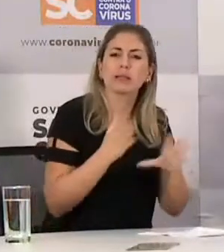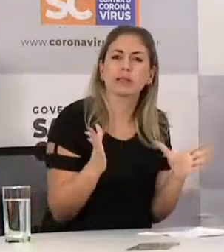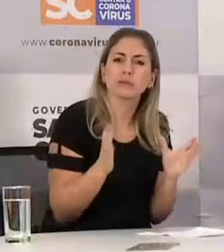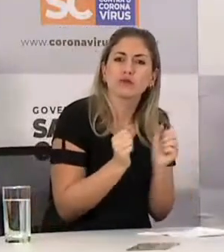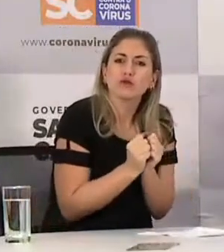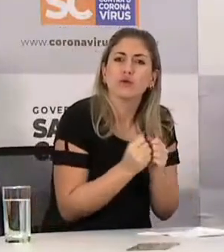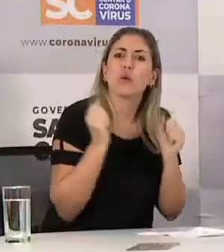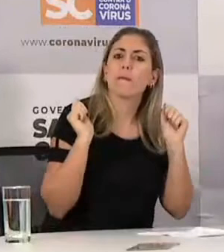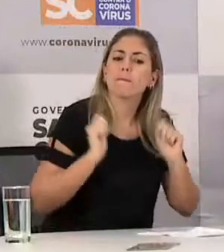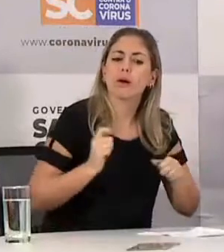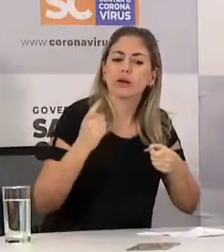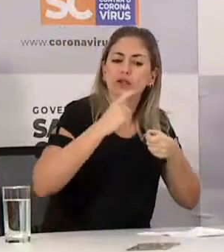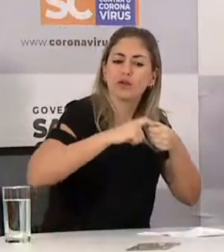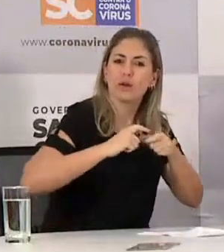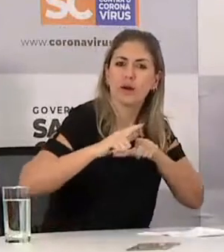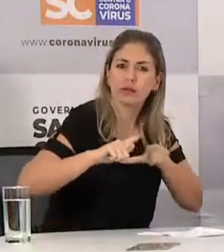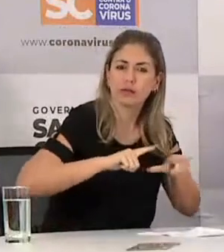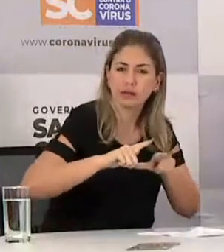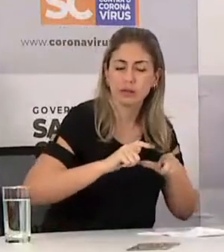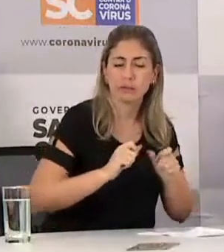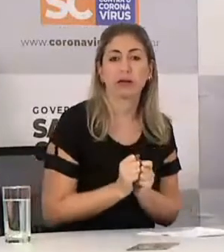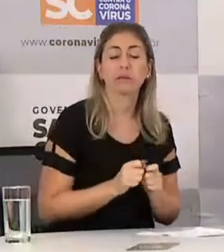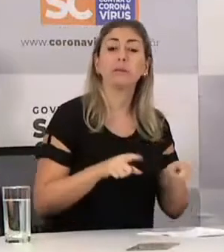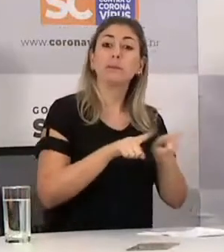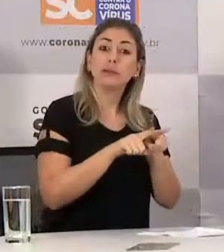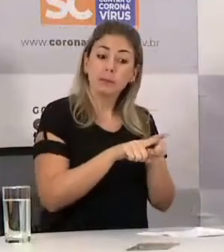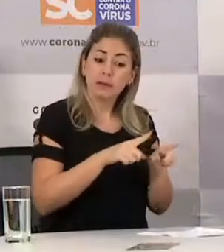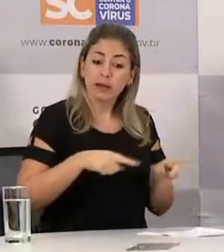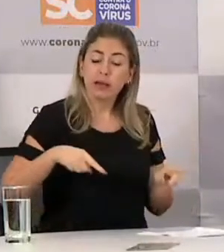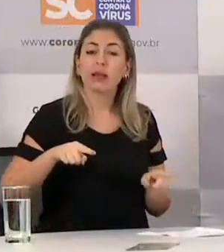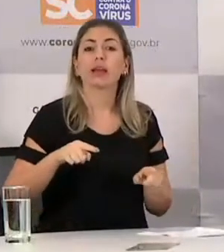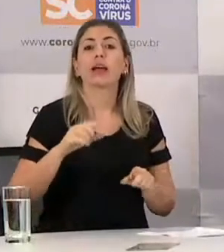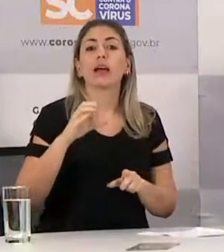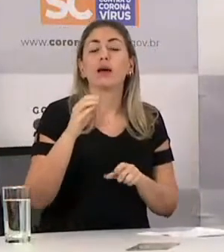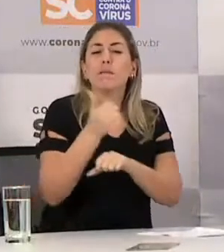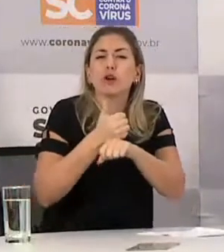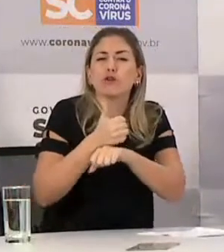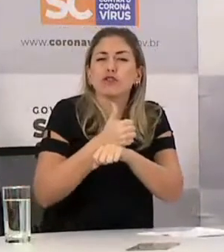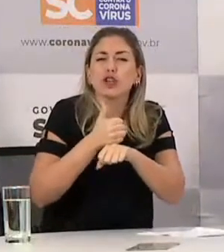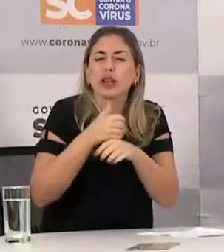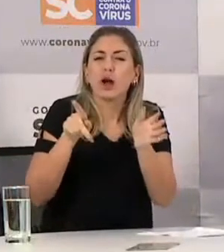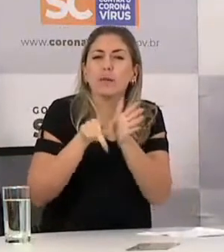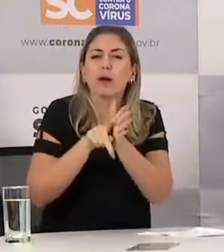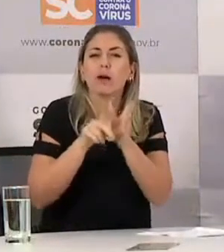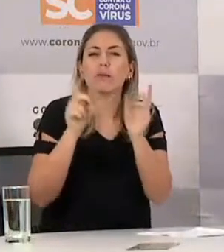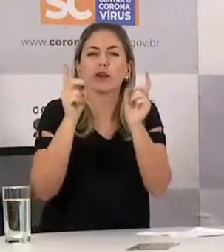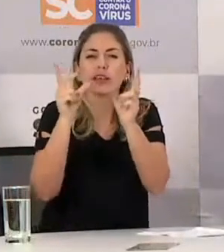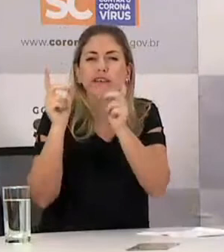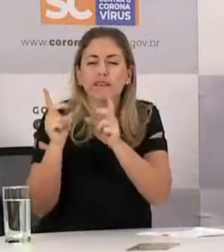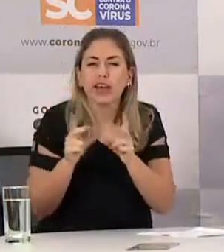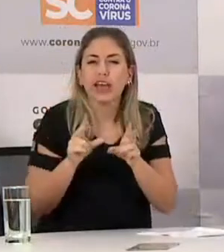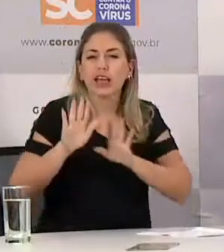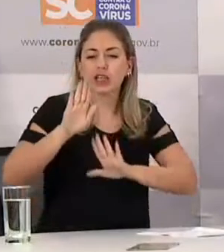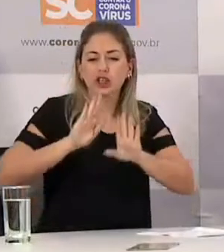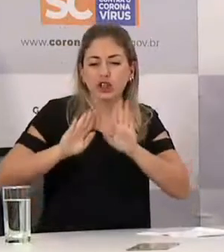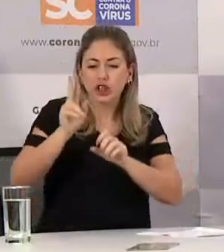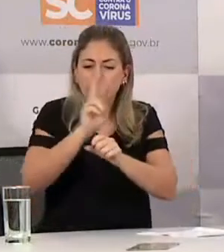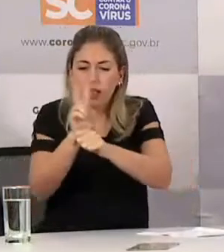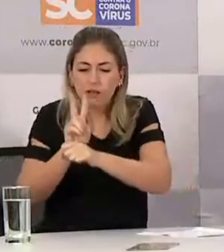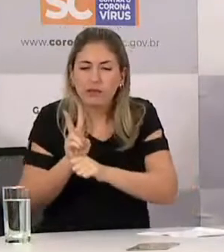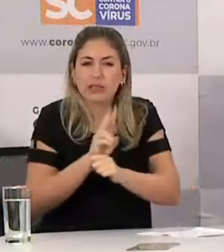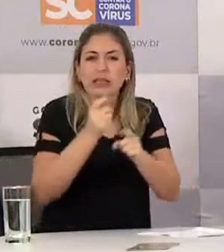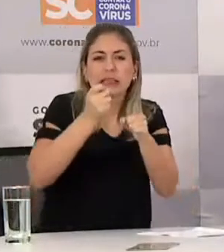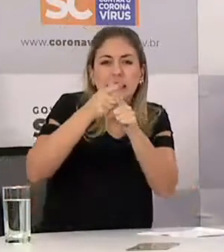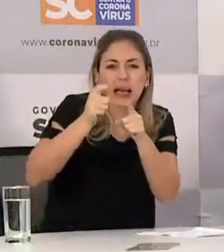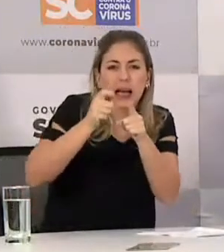o ramo de corretor de imóveis. Então, fica autorizado os corretores de imóveis a prestar o serviço,